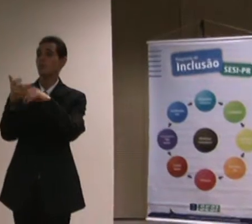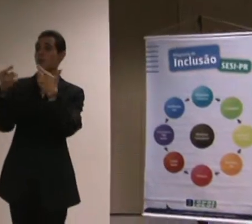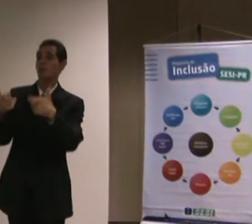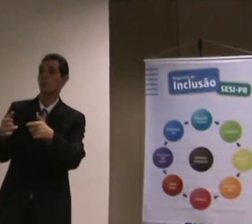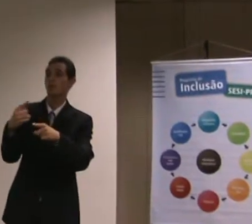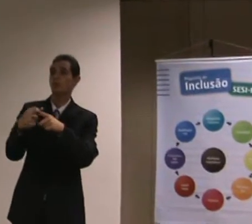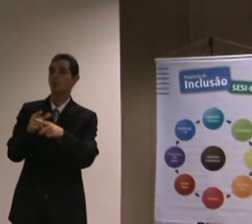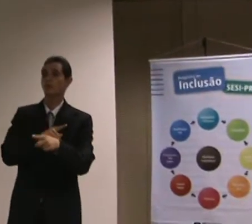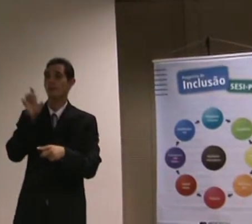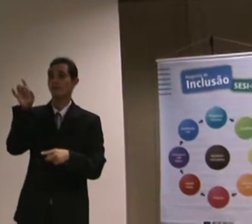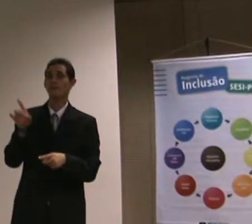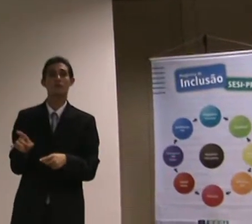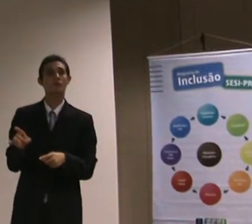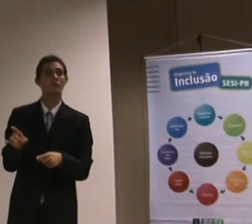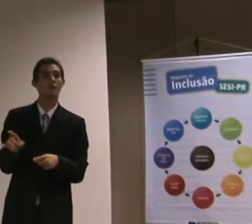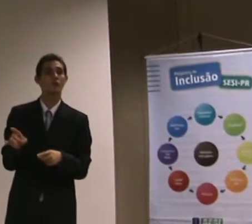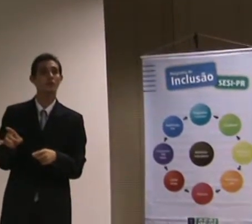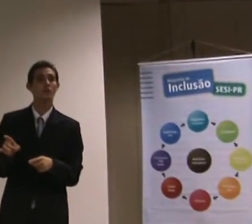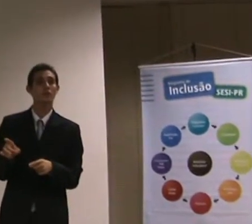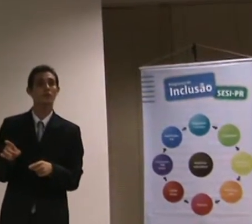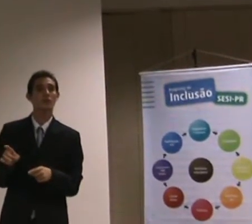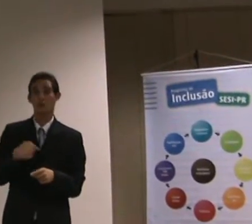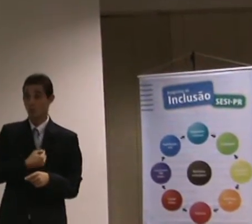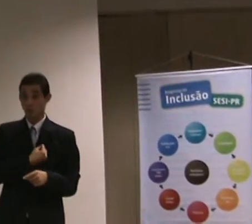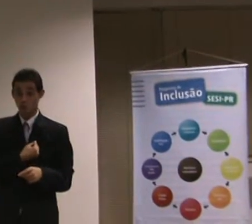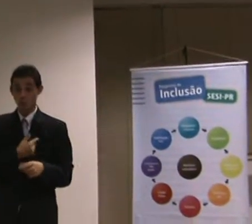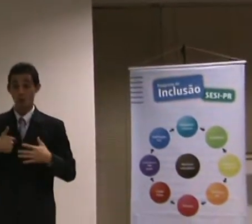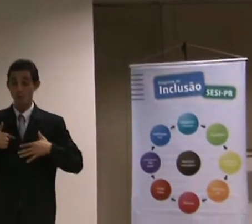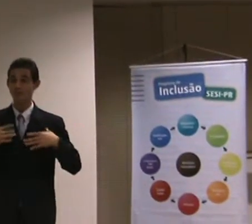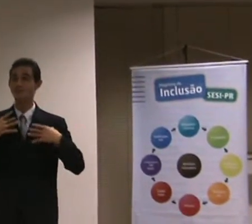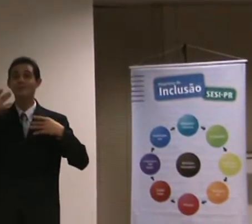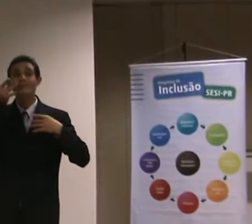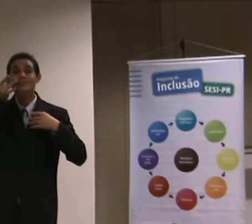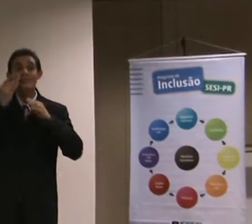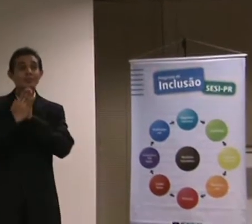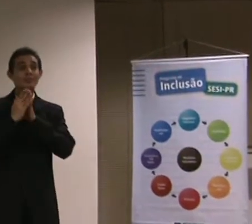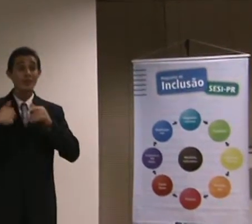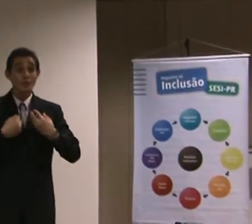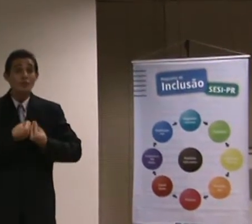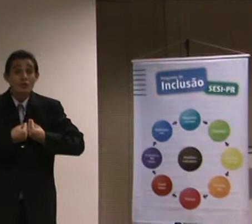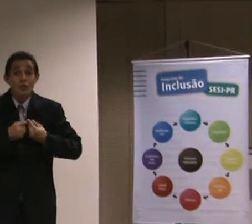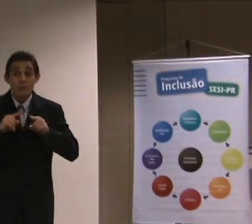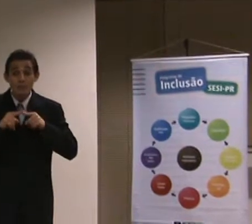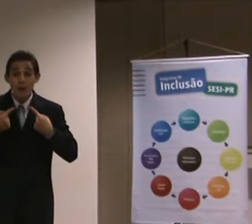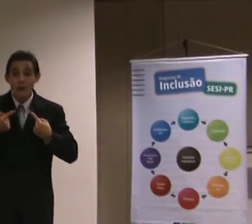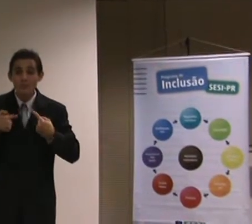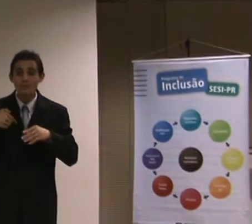Essa pessoa pode estar até fisicamente presente, mas não está participando do processo que está acontecendo ali.